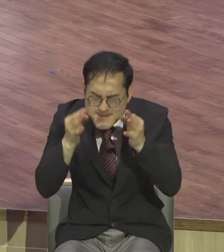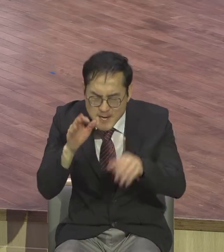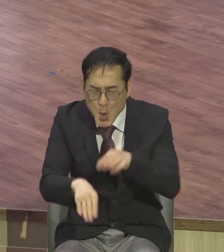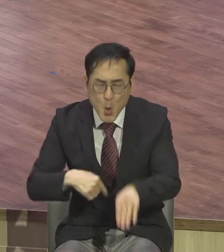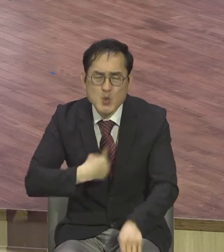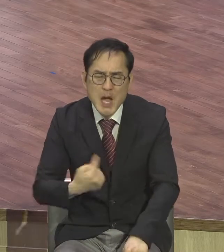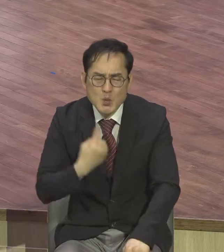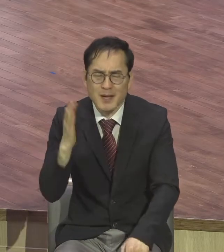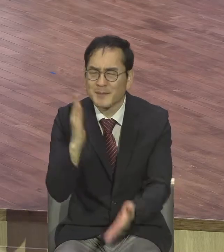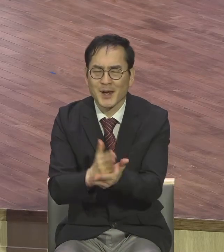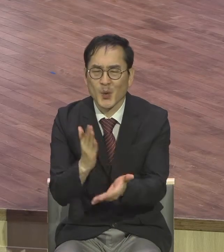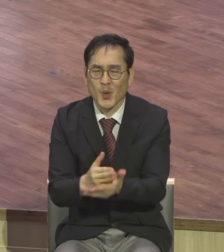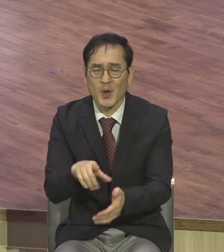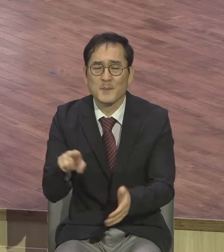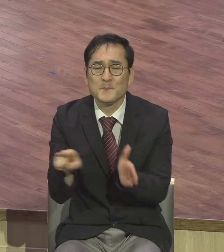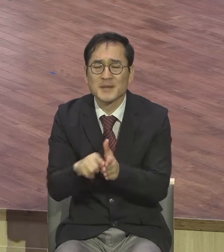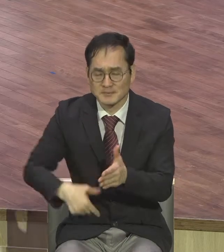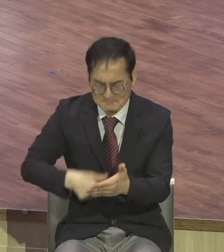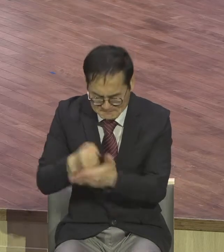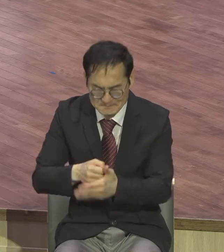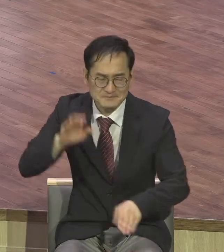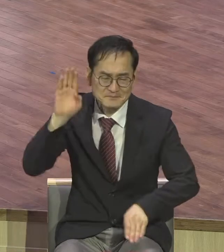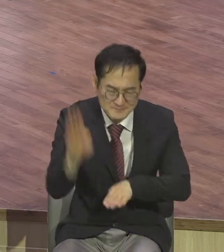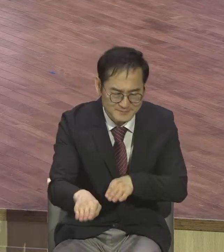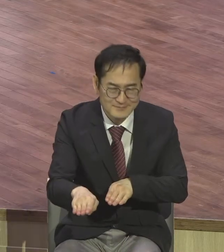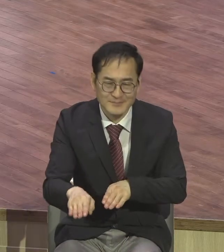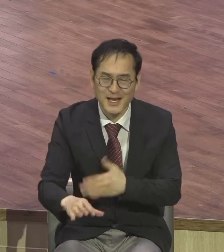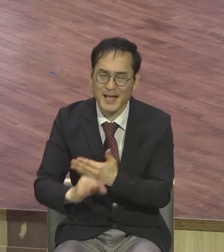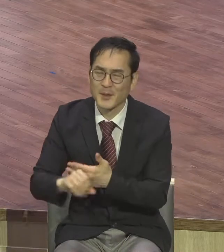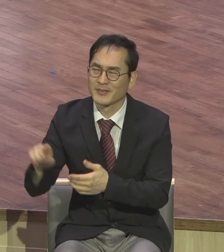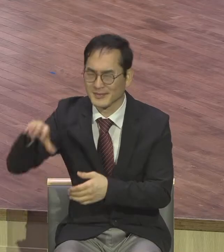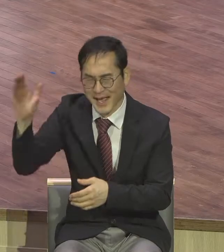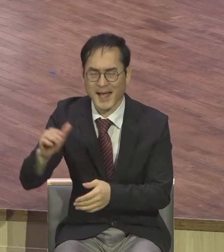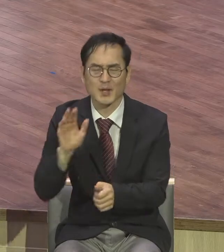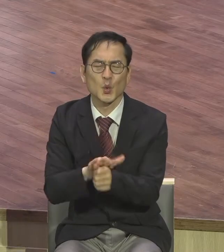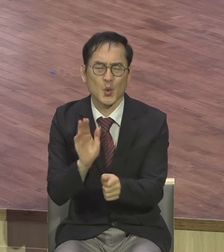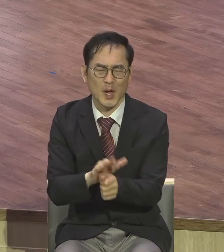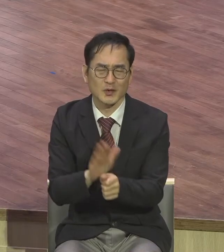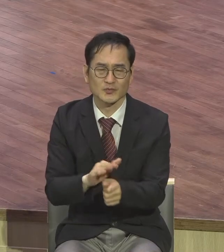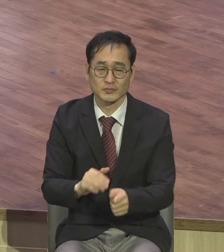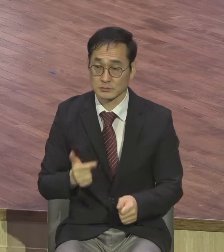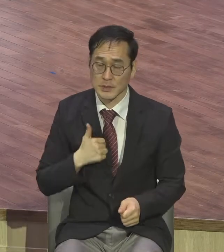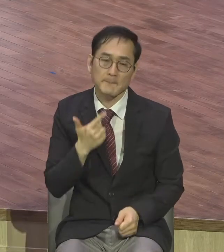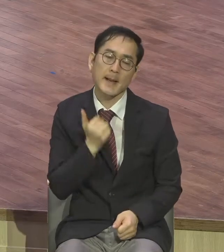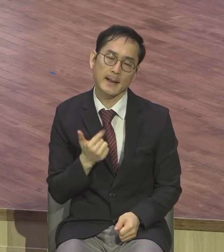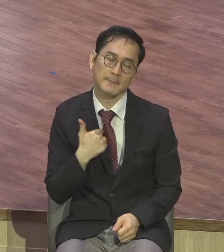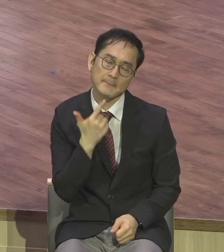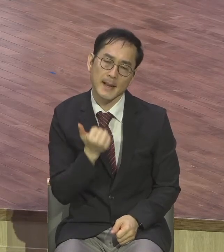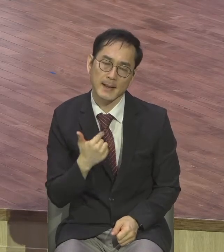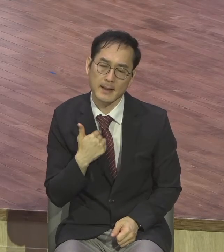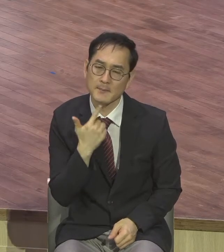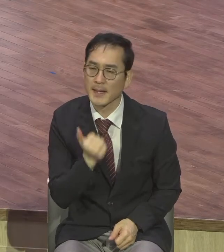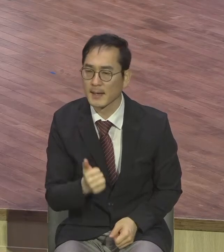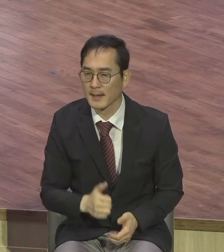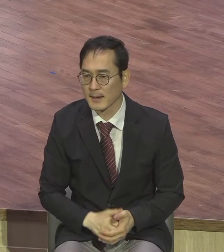믿음으로 시작을 해라 나머지 하나는 알아서 해주신다 저는 그걸 체험하고 있어요 우리가 돈이 있어서 돈당 지었습니다